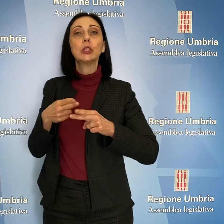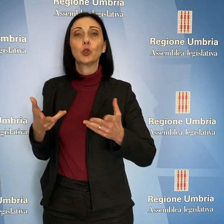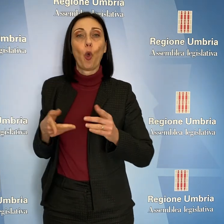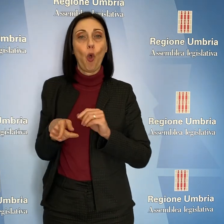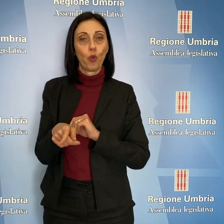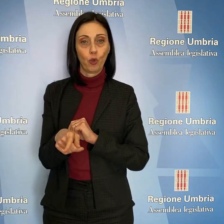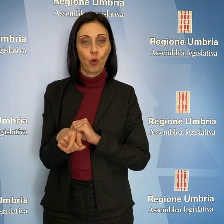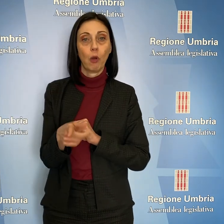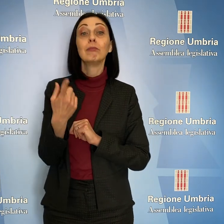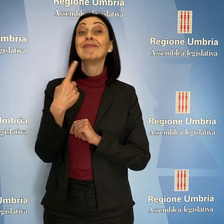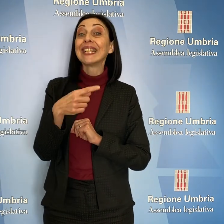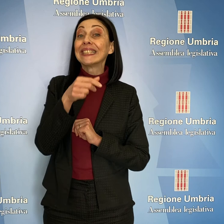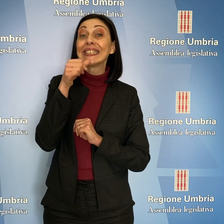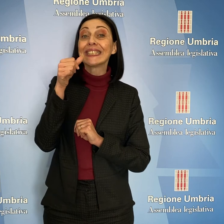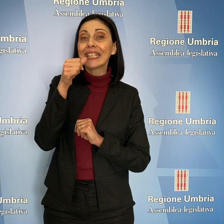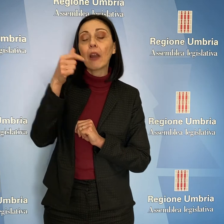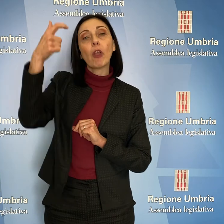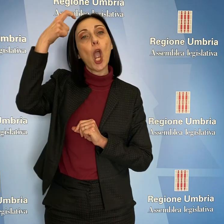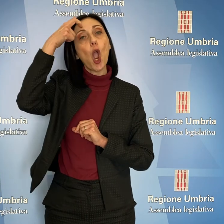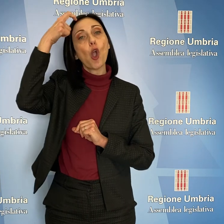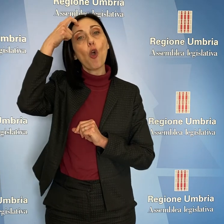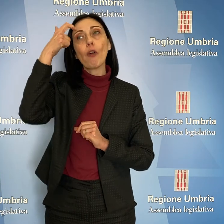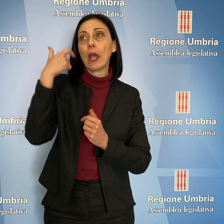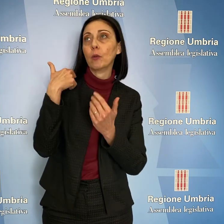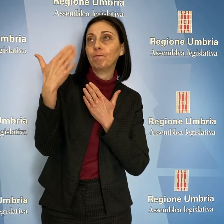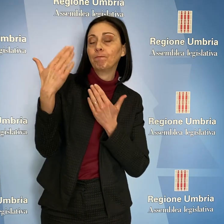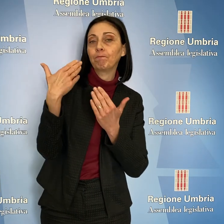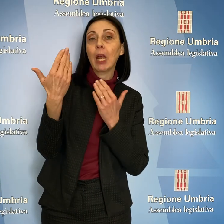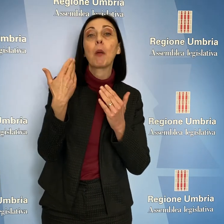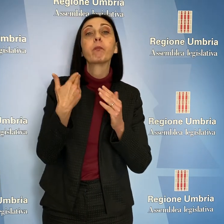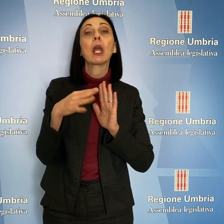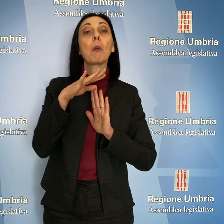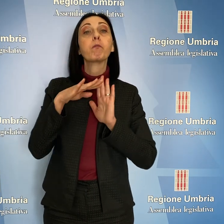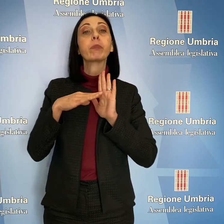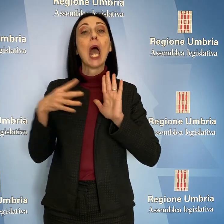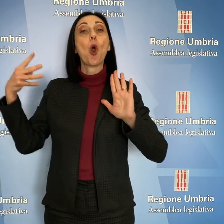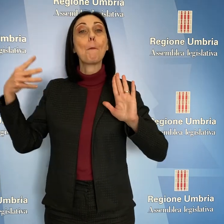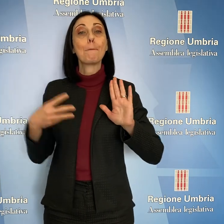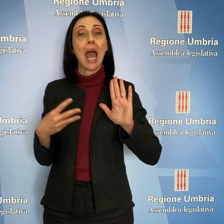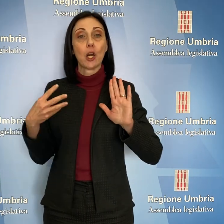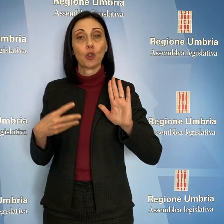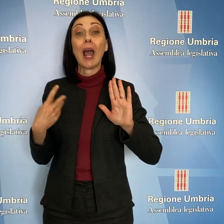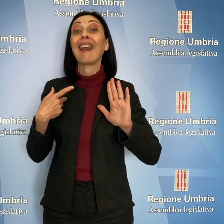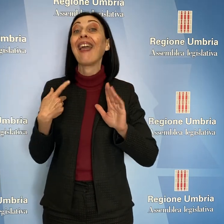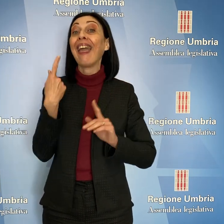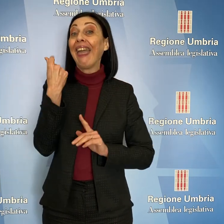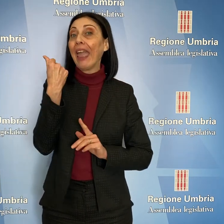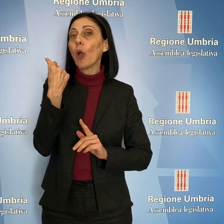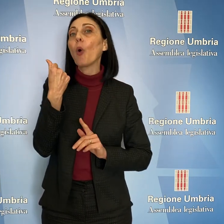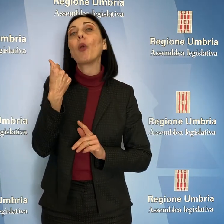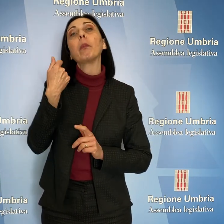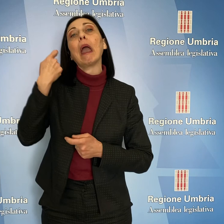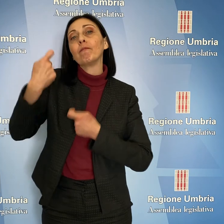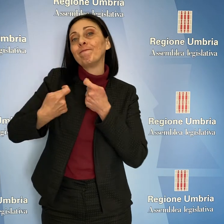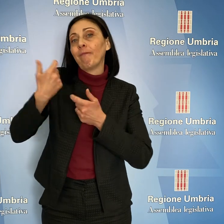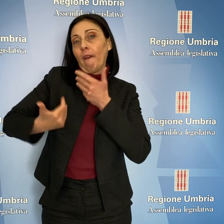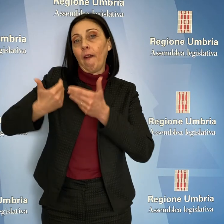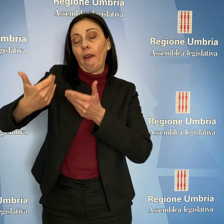richiede un collegamento con il governo per un piano martial per riattivare l'economia bloccata dalla pandemia. Necessario, ha